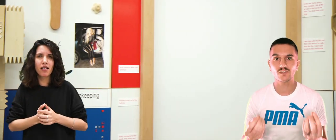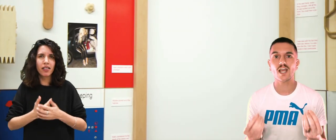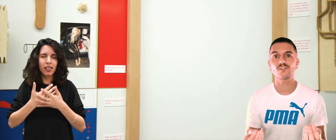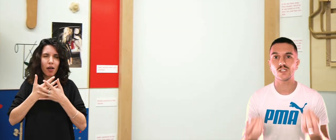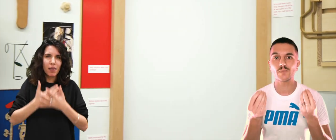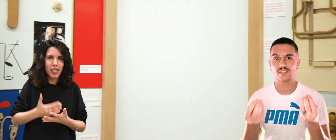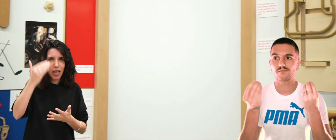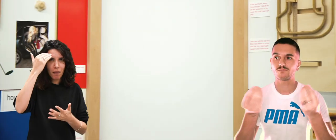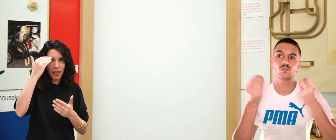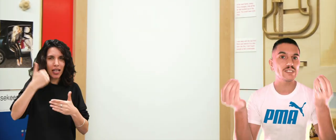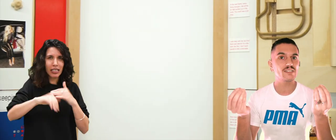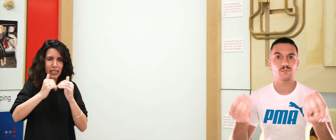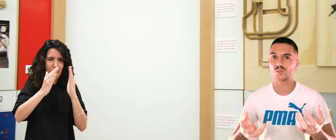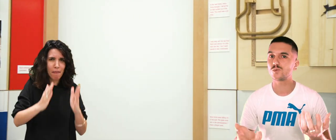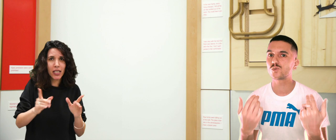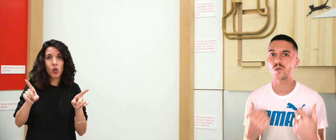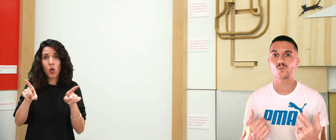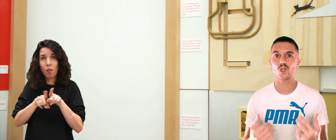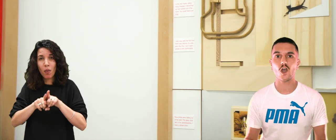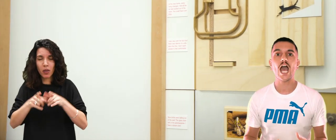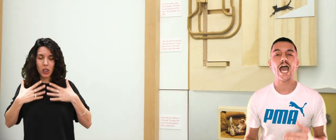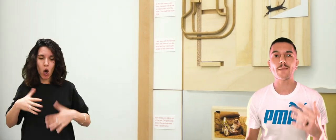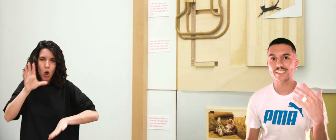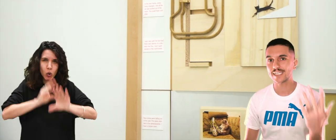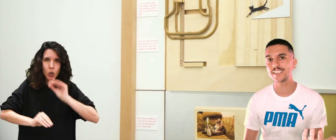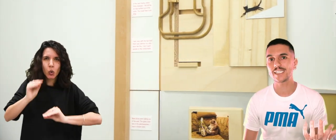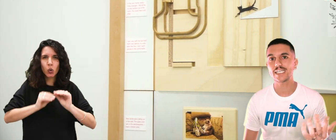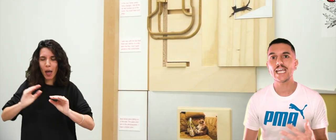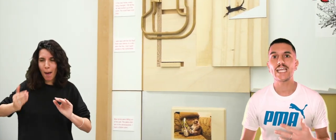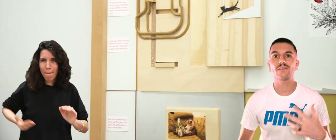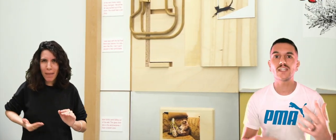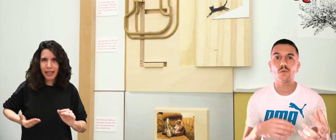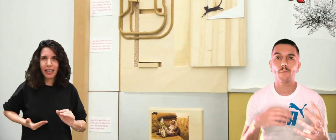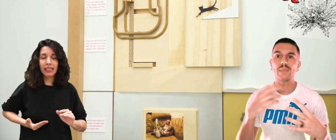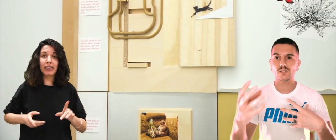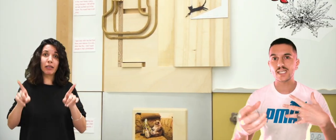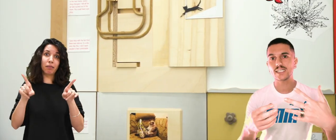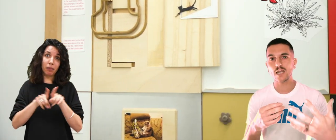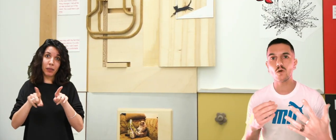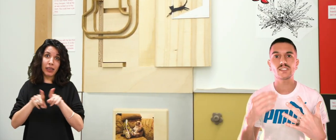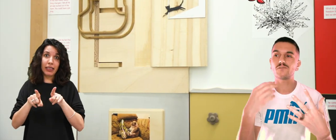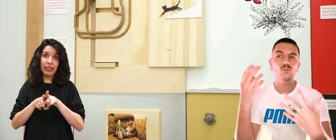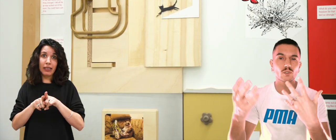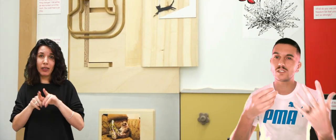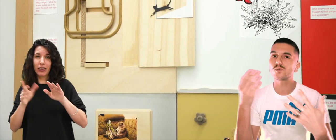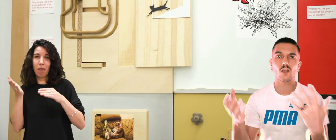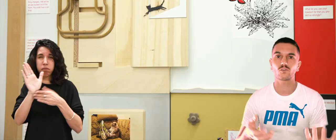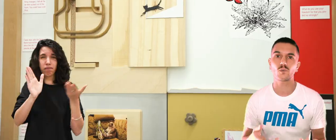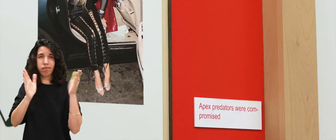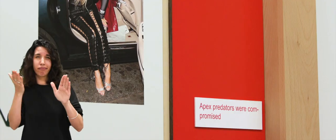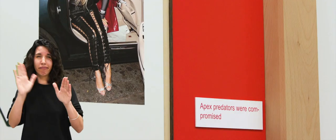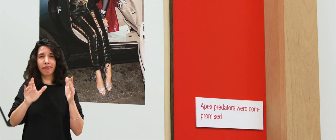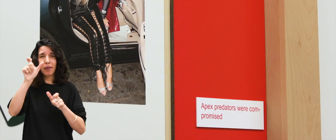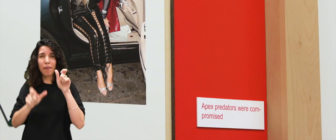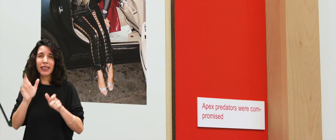la charge mentale de l'espace domestique, mais aussi du soin du corps, à la maternité, et évidemment, met en scène également des figures ultra